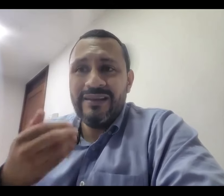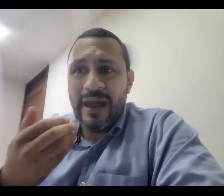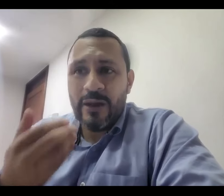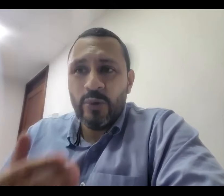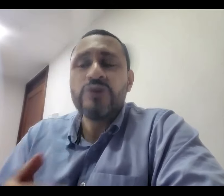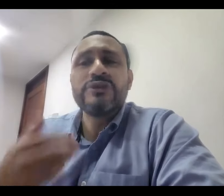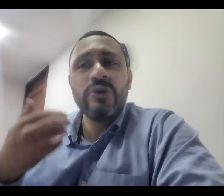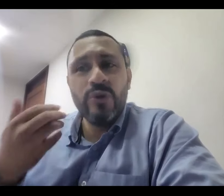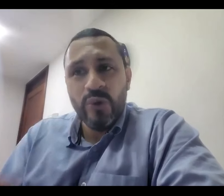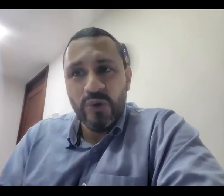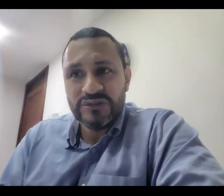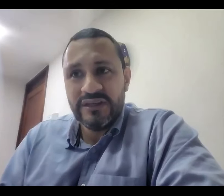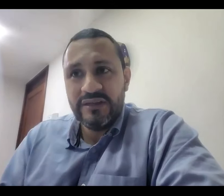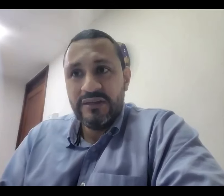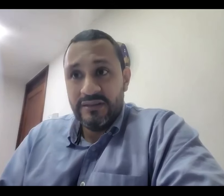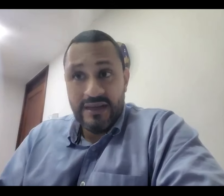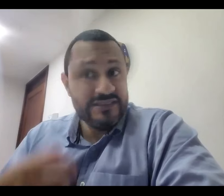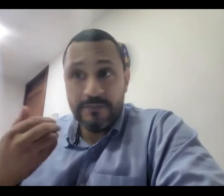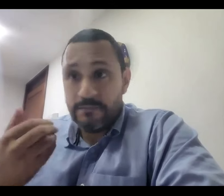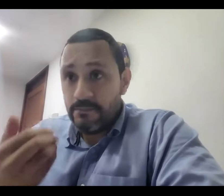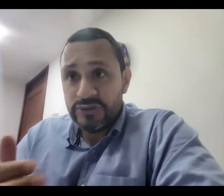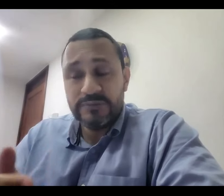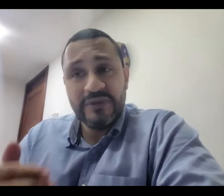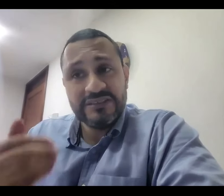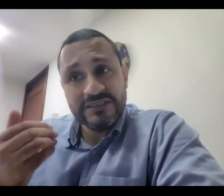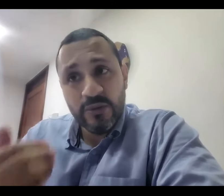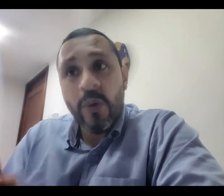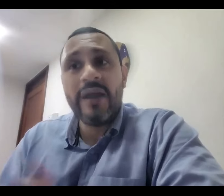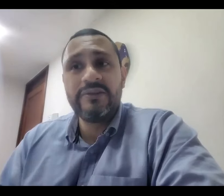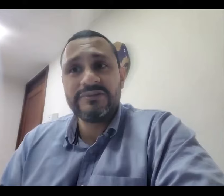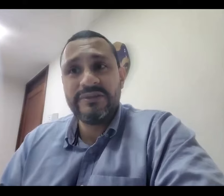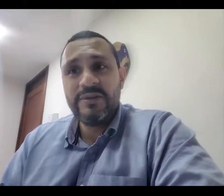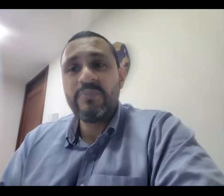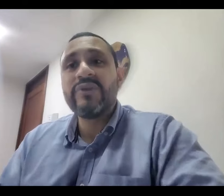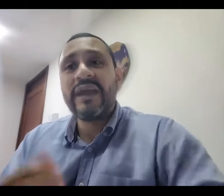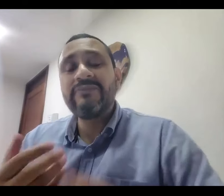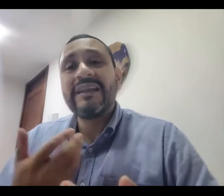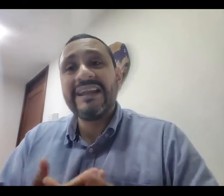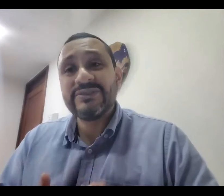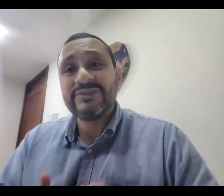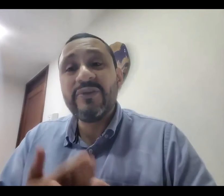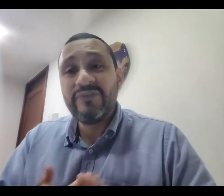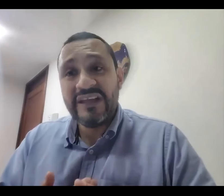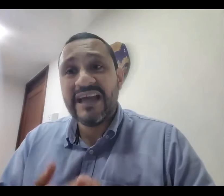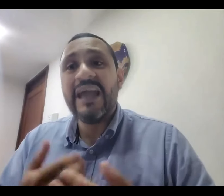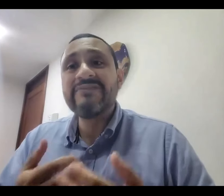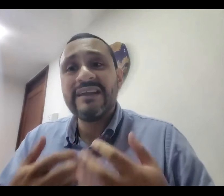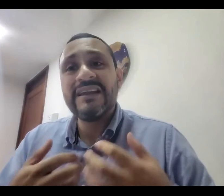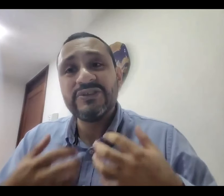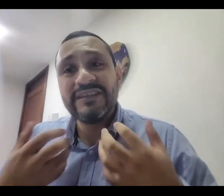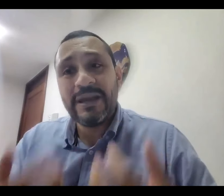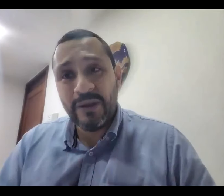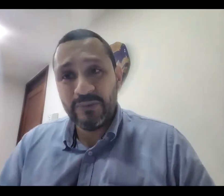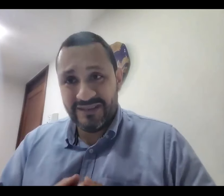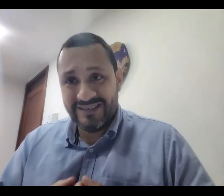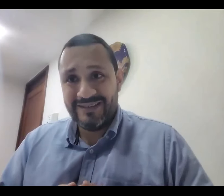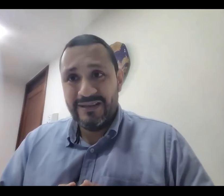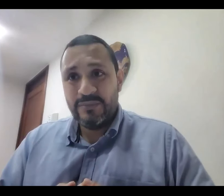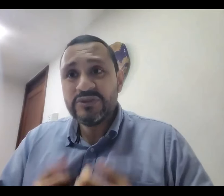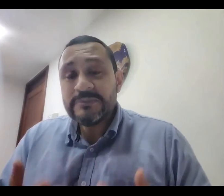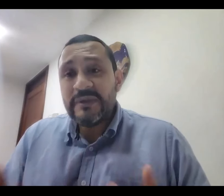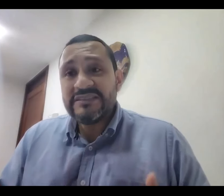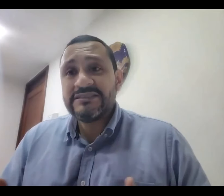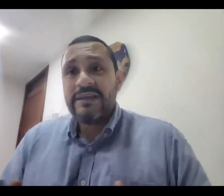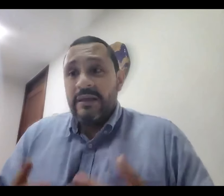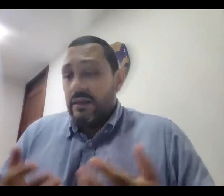que la conoce o lo conoce de hace muchos meses o años porque hay una relación de confianza hay una relación terapéutica